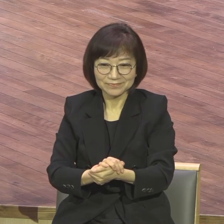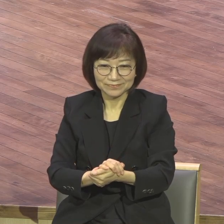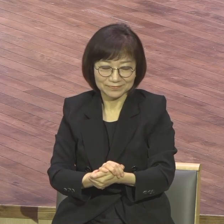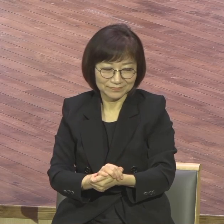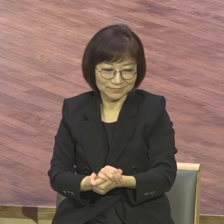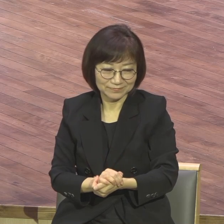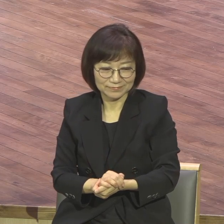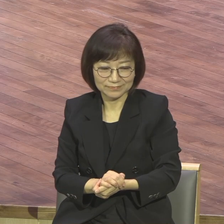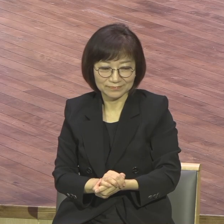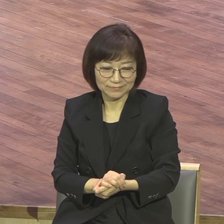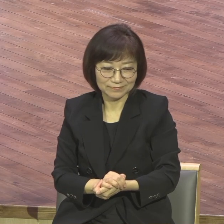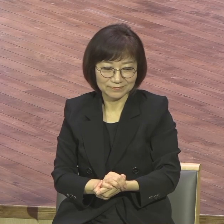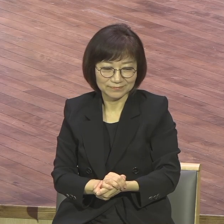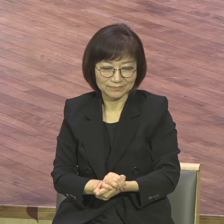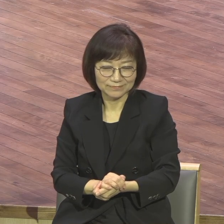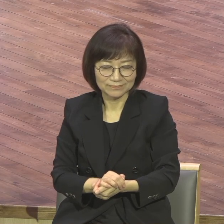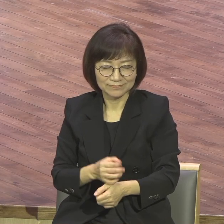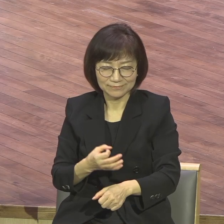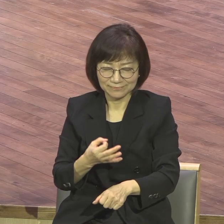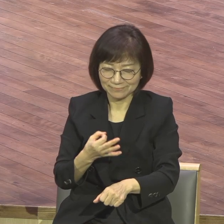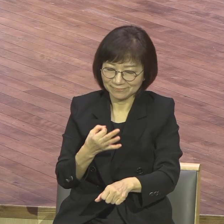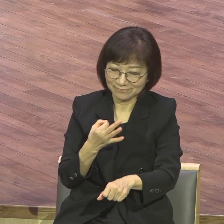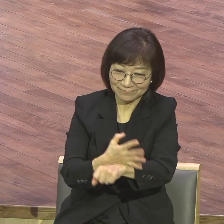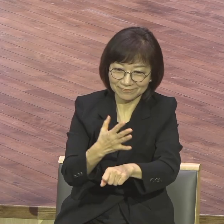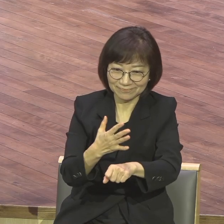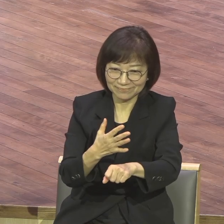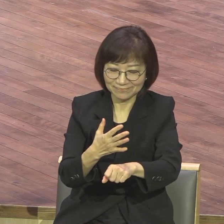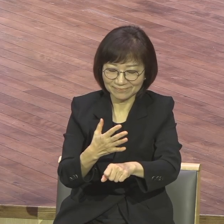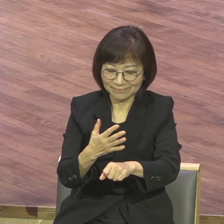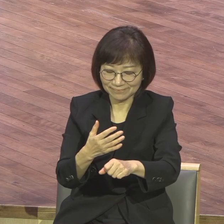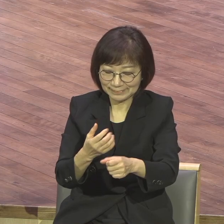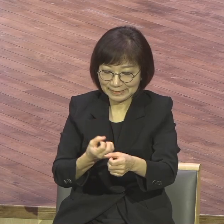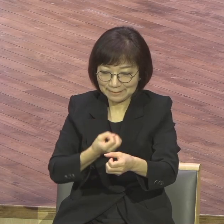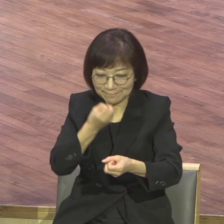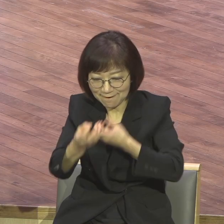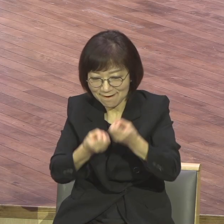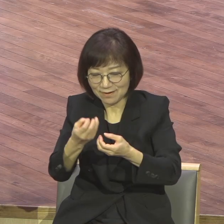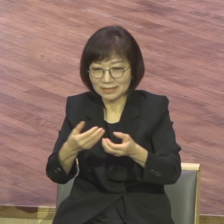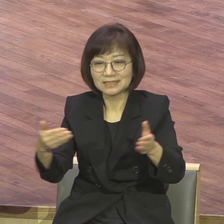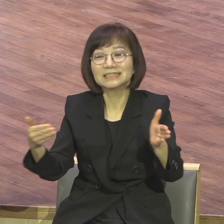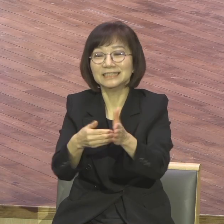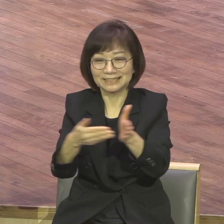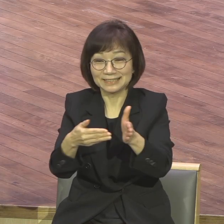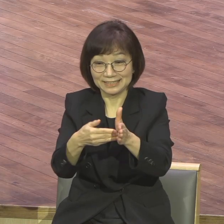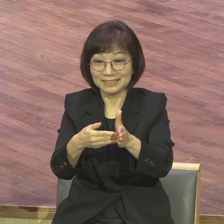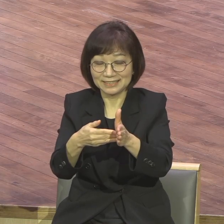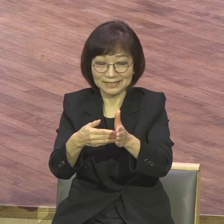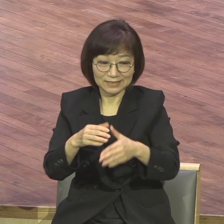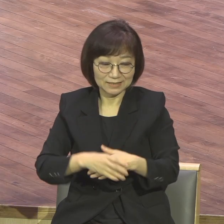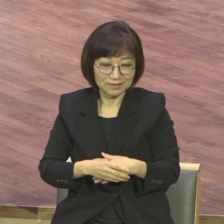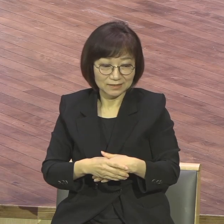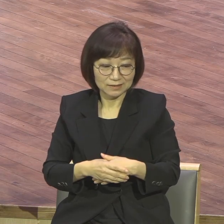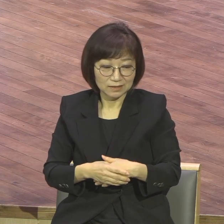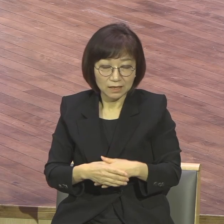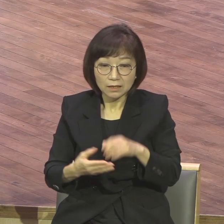심플하게 참 명룡한 고백이지요. 그런데 역사적으로 보면 이 부활에